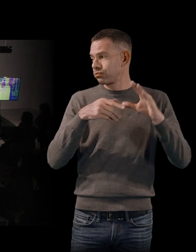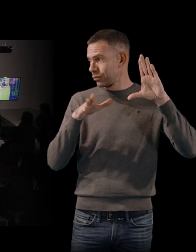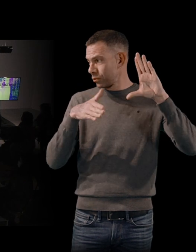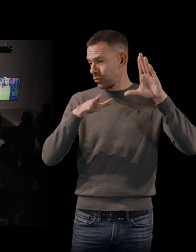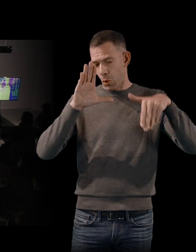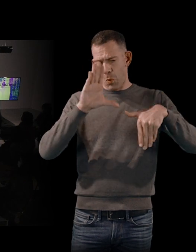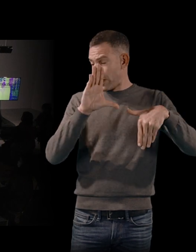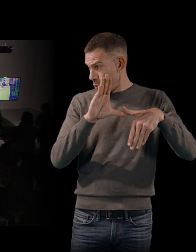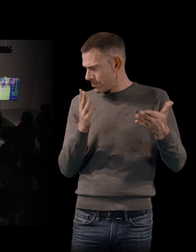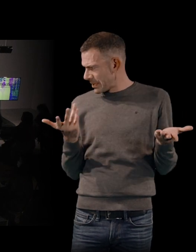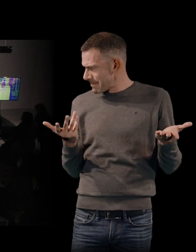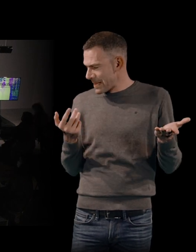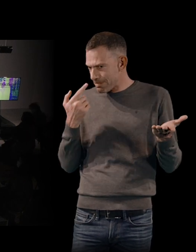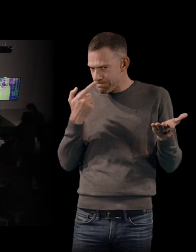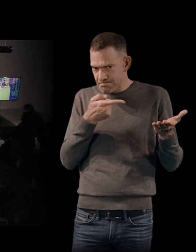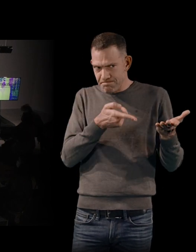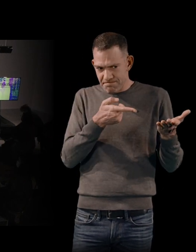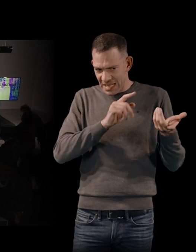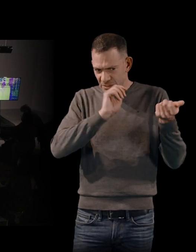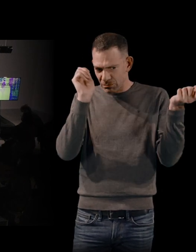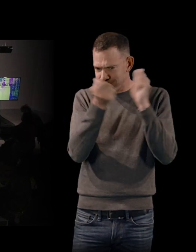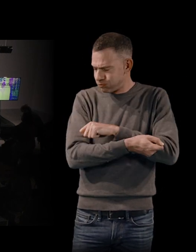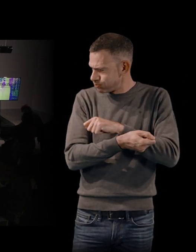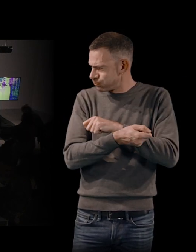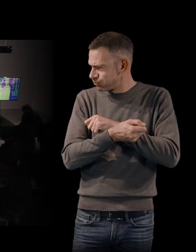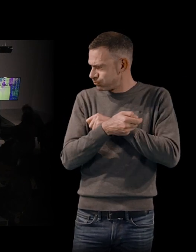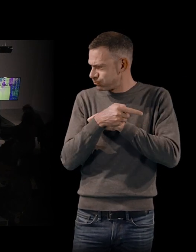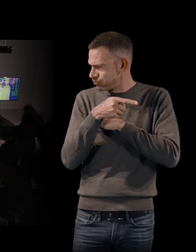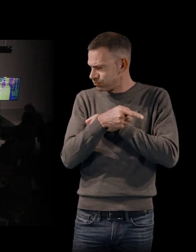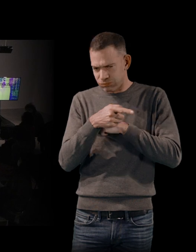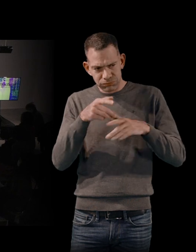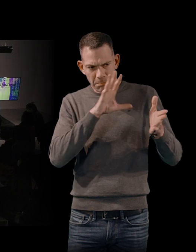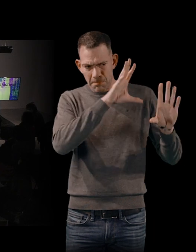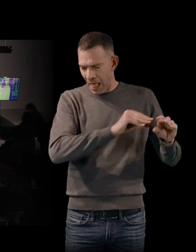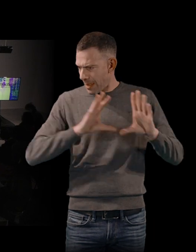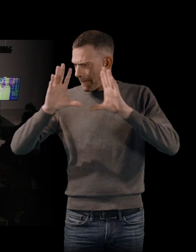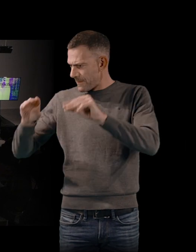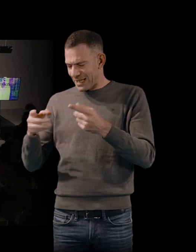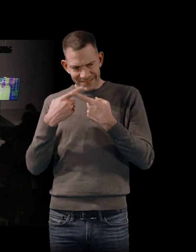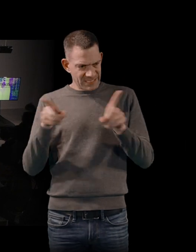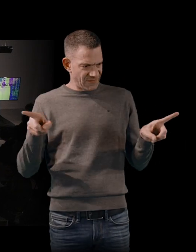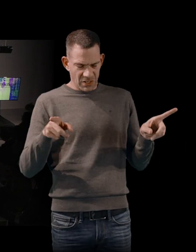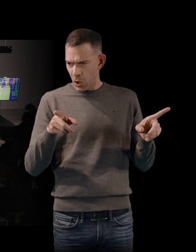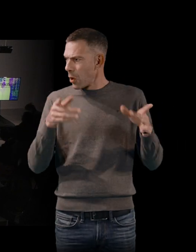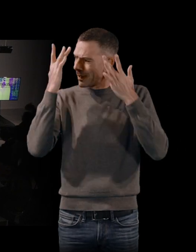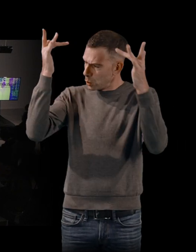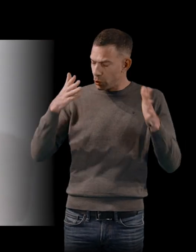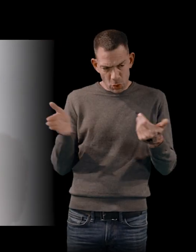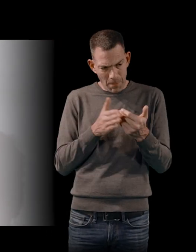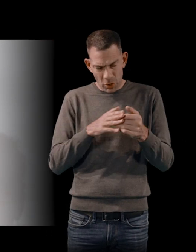simultanéité de ce basculement sur deux espaces géographiques différents mais culturellement proches ? Absolument, vous